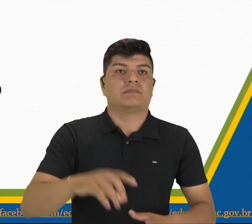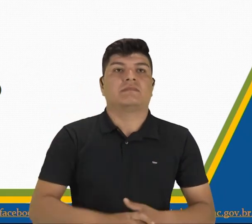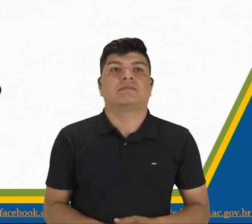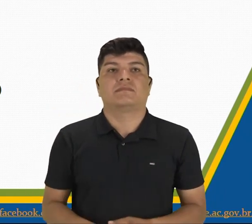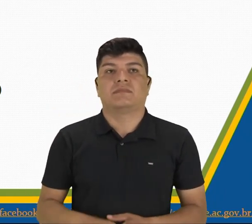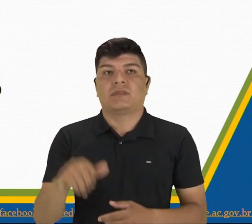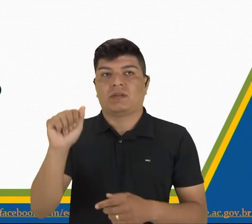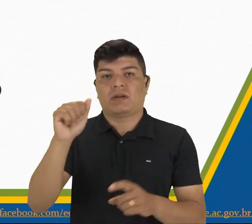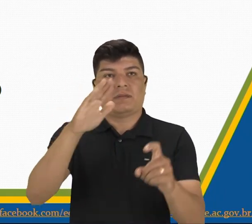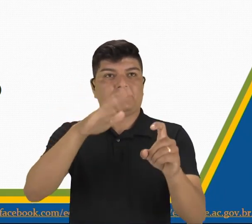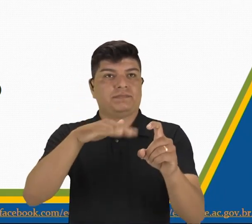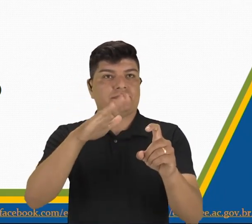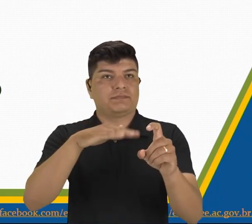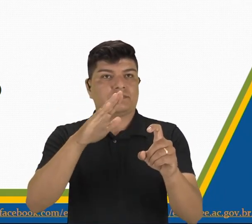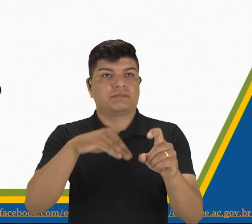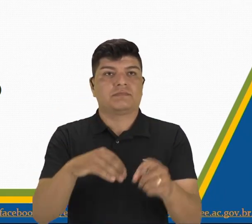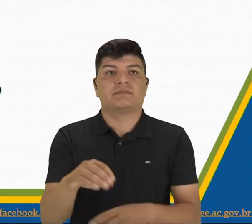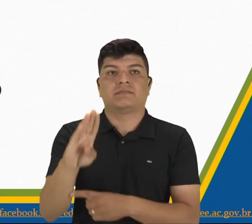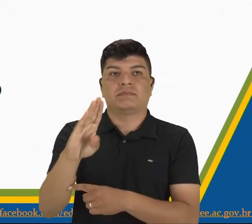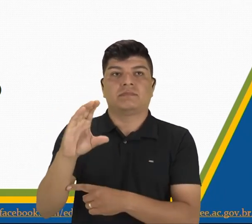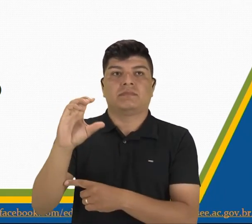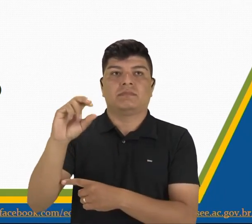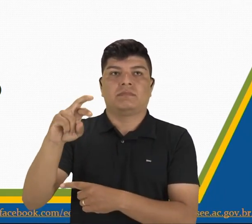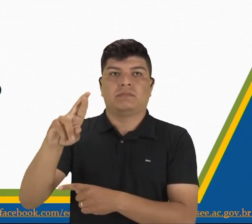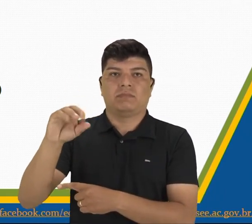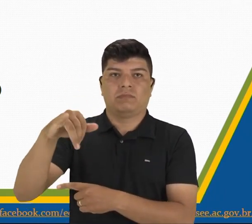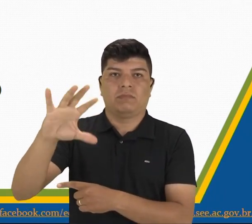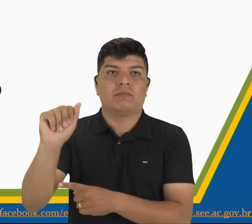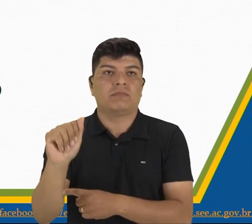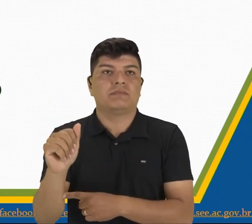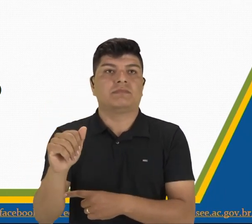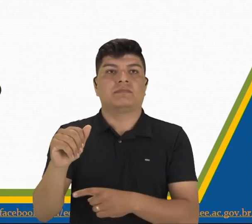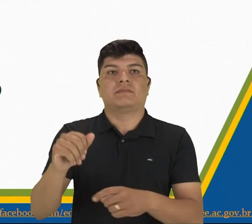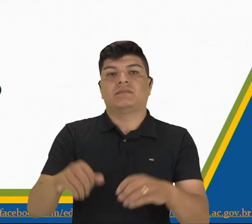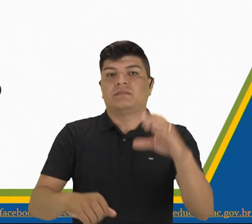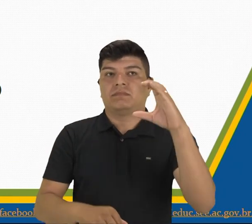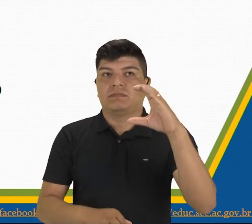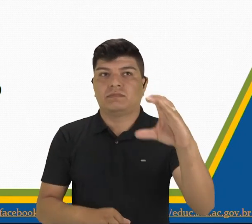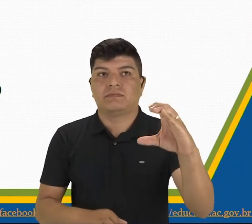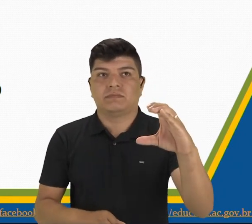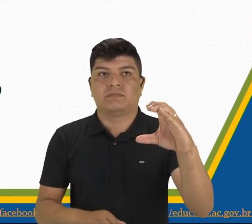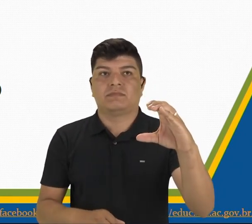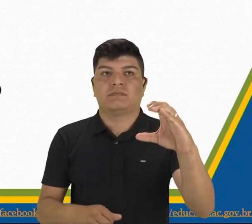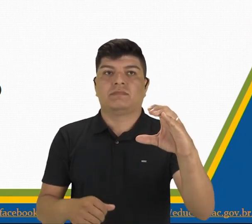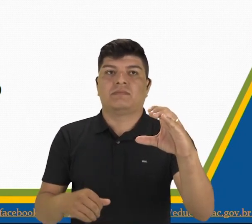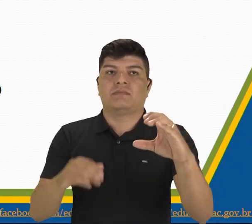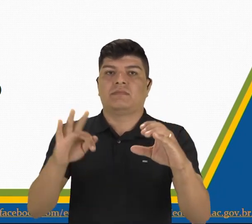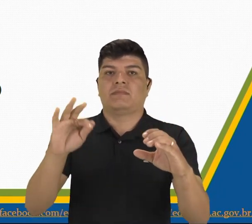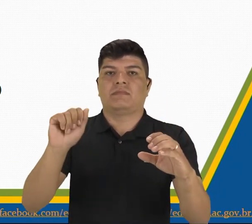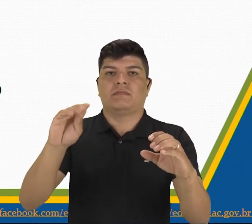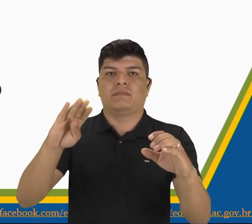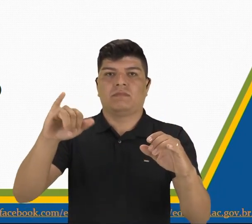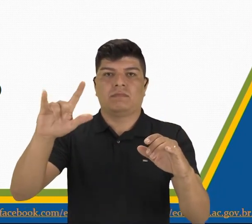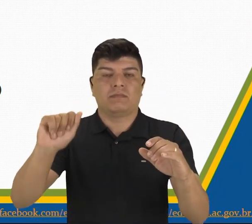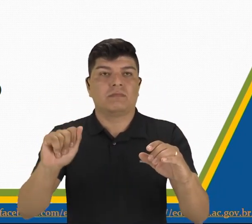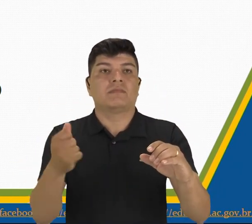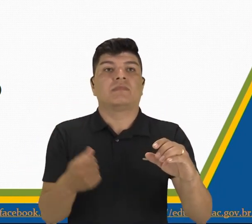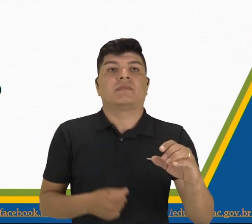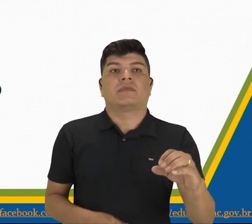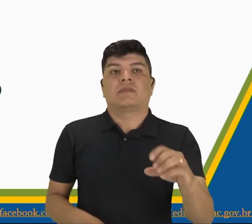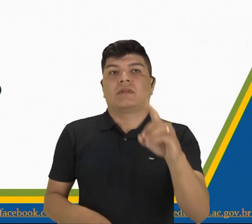Alternativa A. Mito. Alternativa B. La crónica. Alternativa C. La fábula.